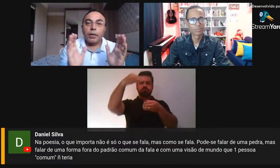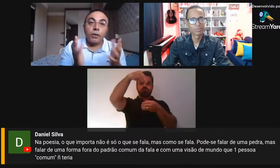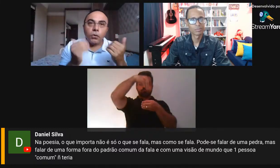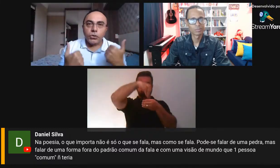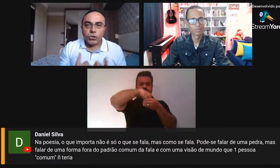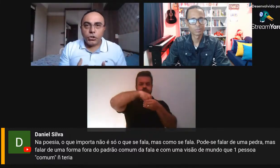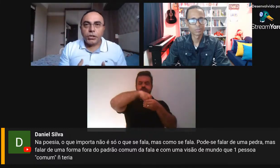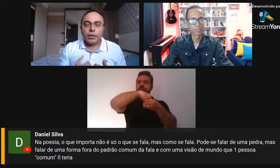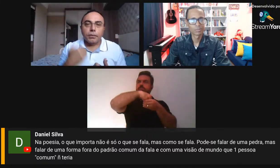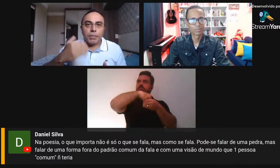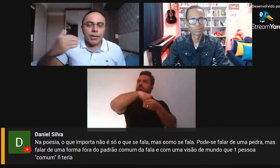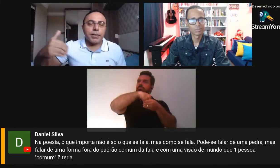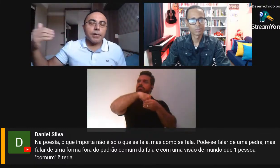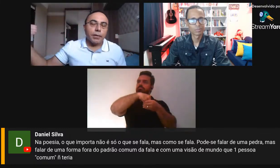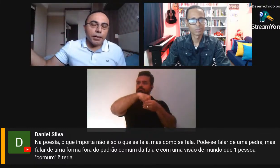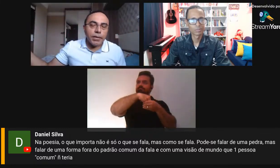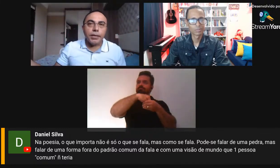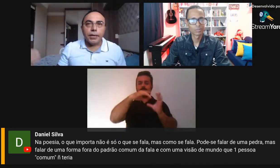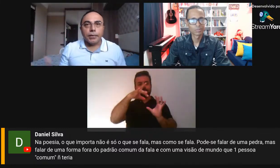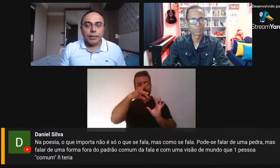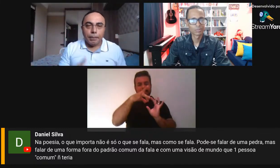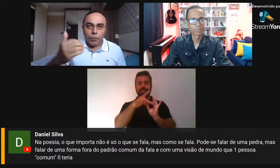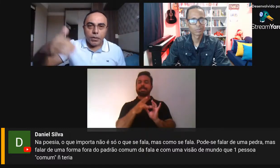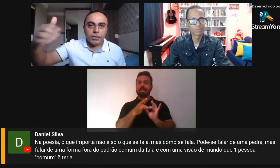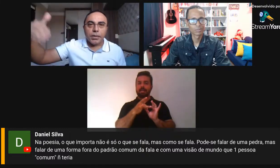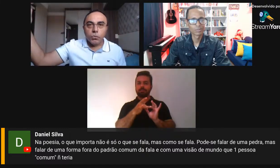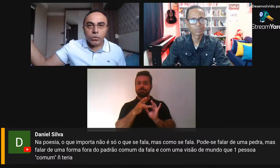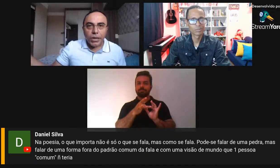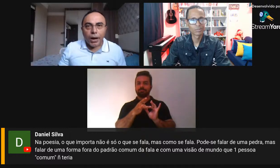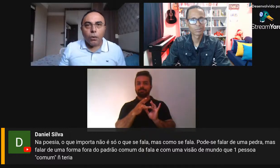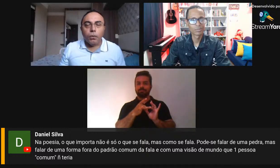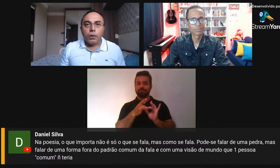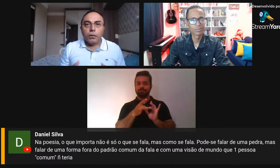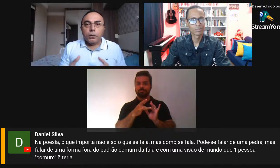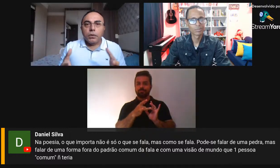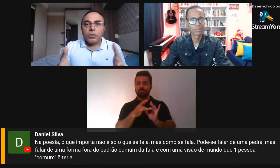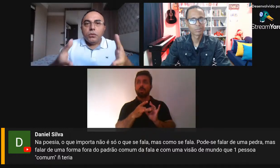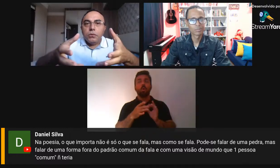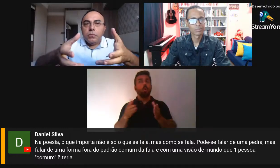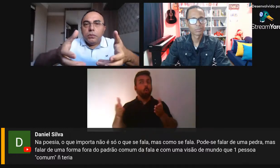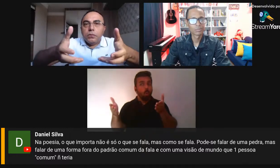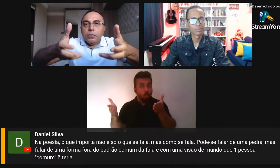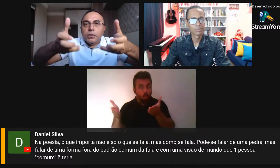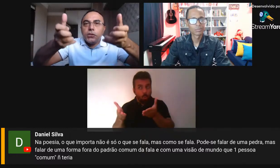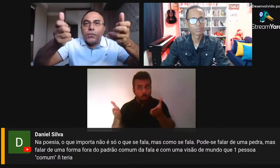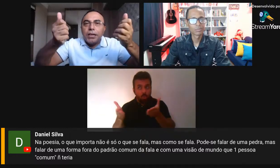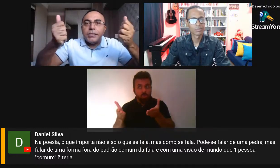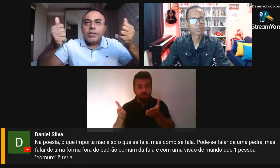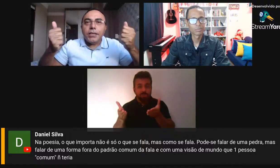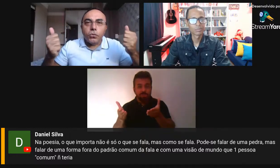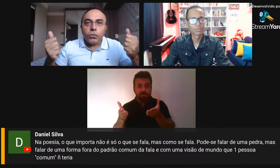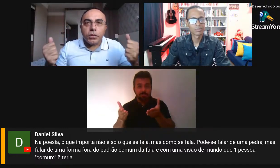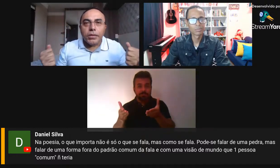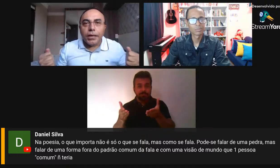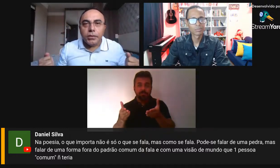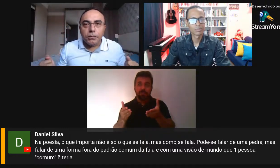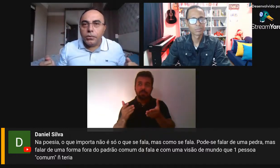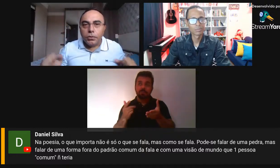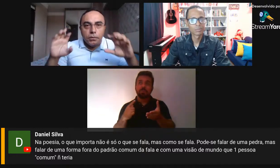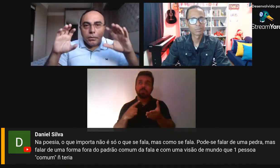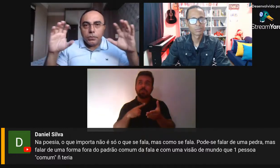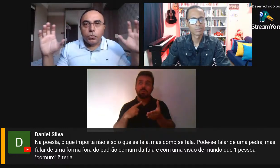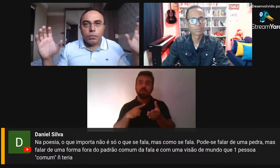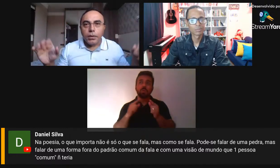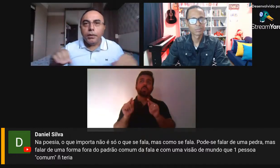Tem, hoje em dia, uma linha na poesia mundial que esvazia tudo isso que há